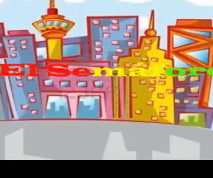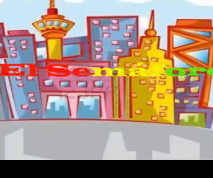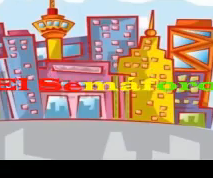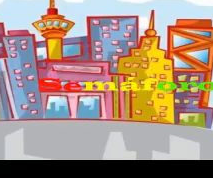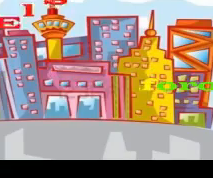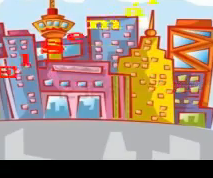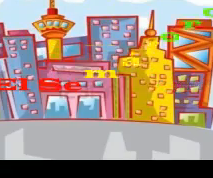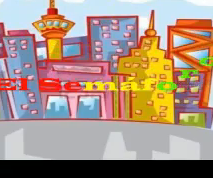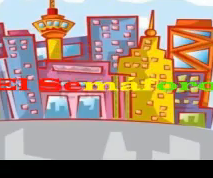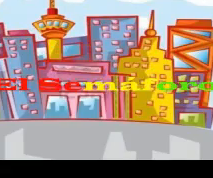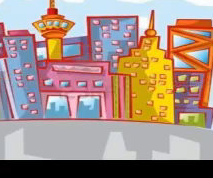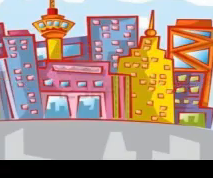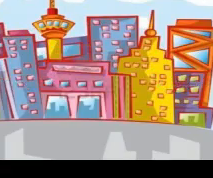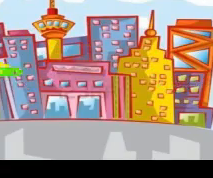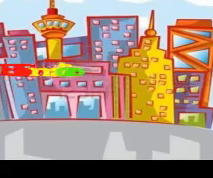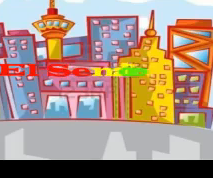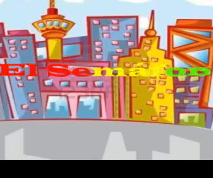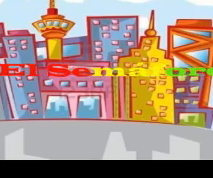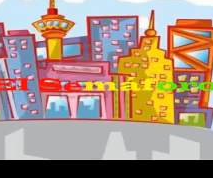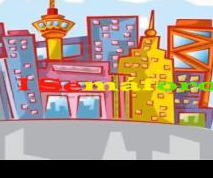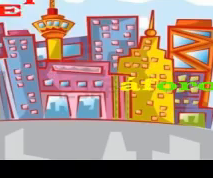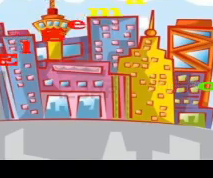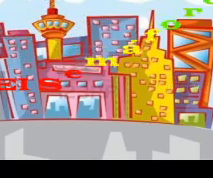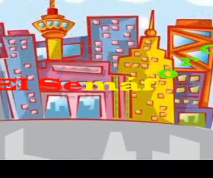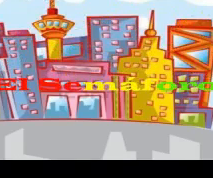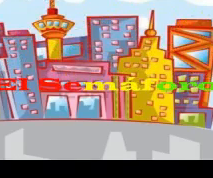empezar, atención, atención.